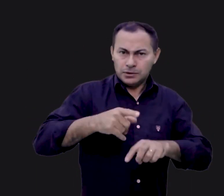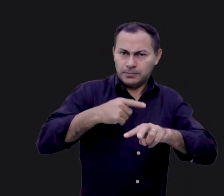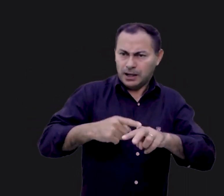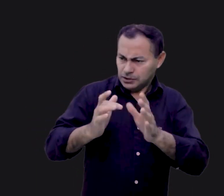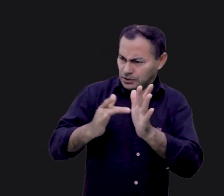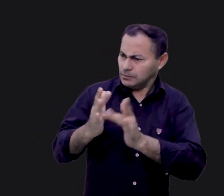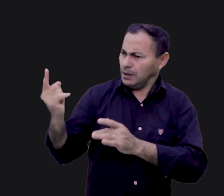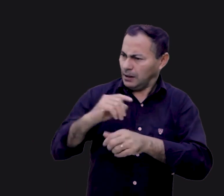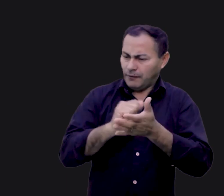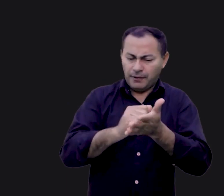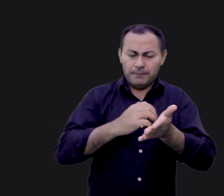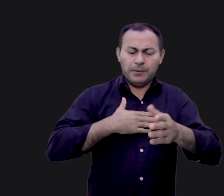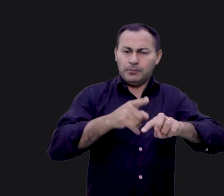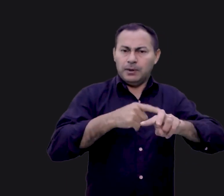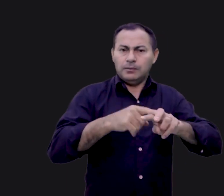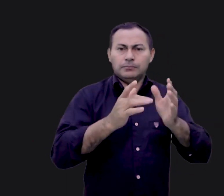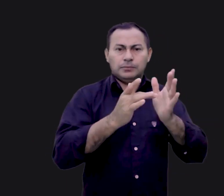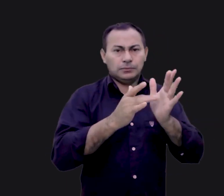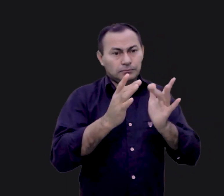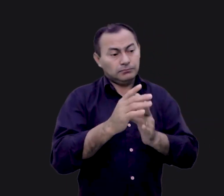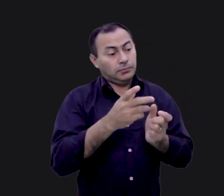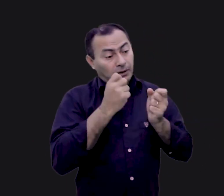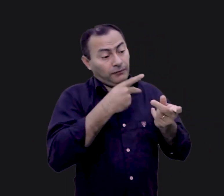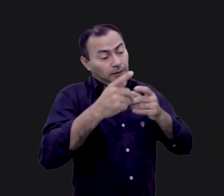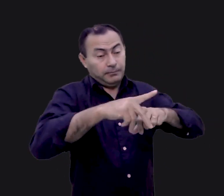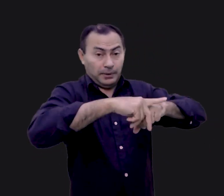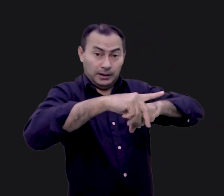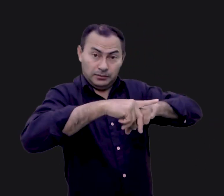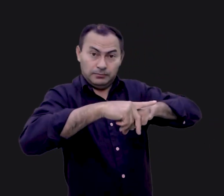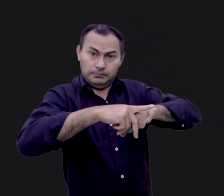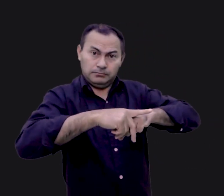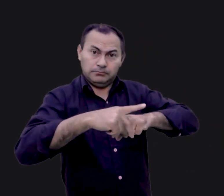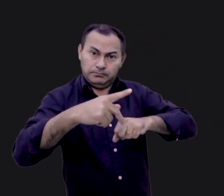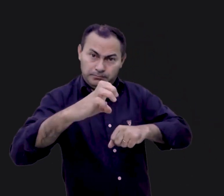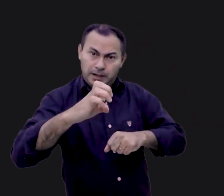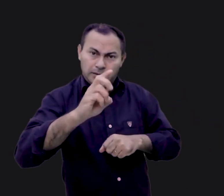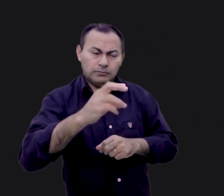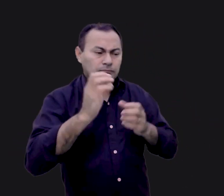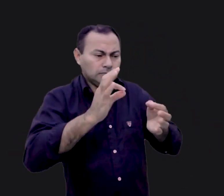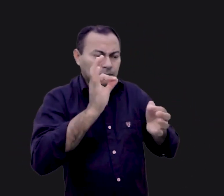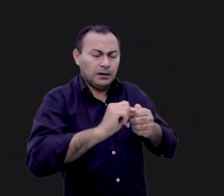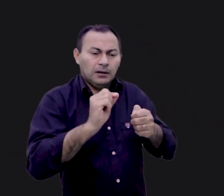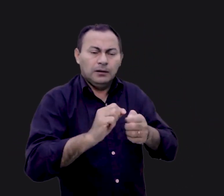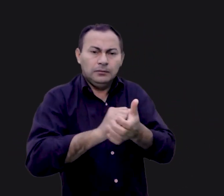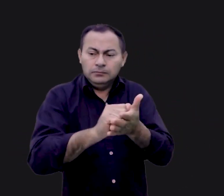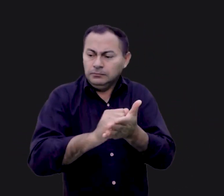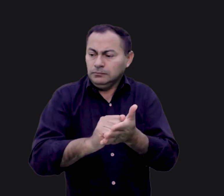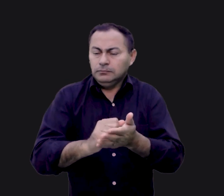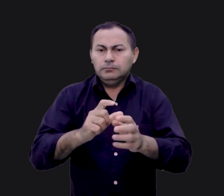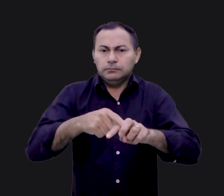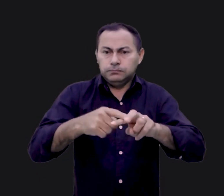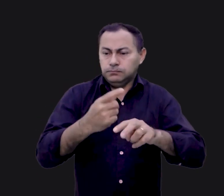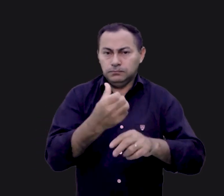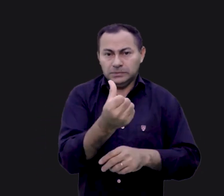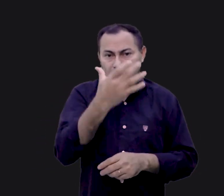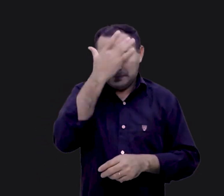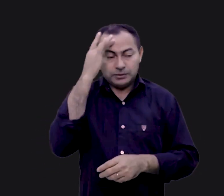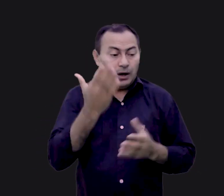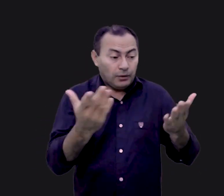pés? O senhor poderia ter dito, bem Pedro, isso é exatamente o que eu vou fazer. Eu já lavei os pés de seis homens aqui e agora é a sua